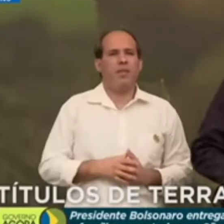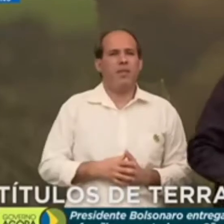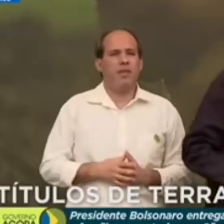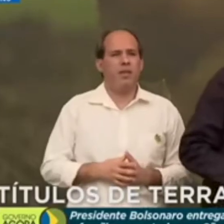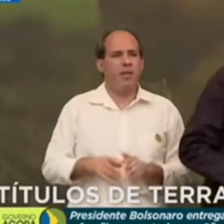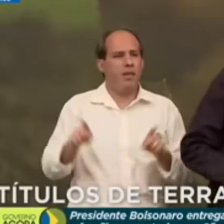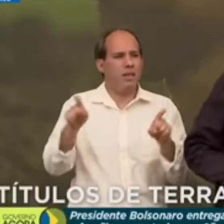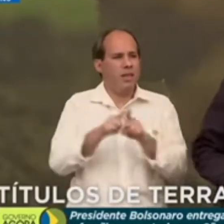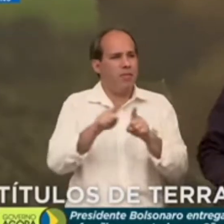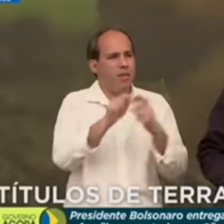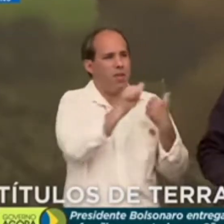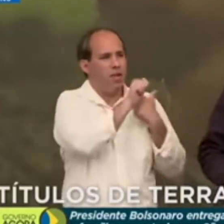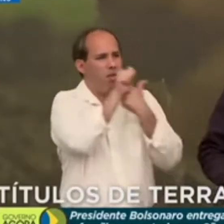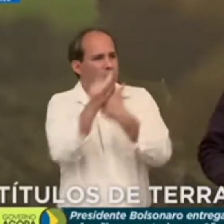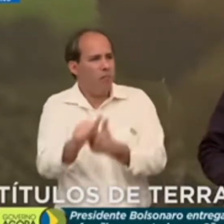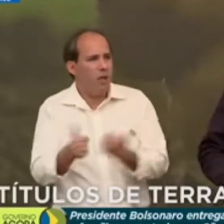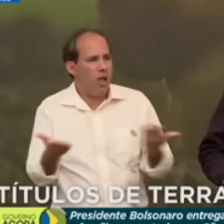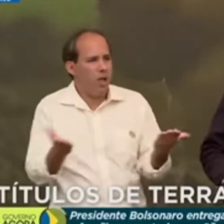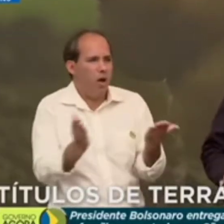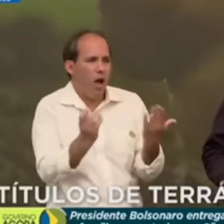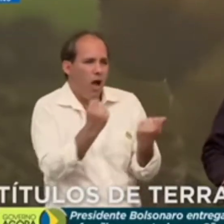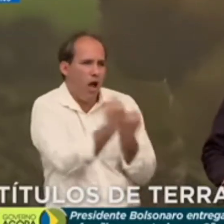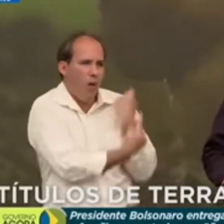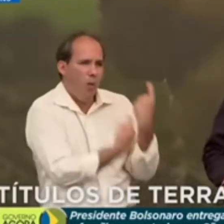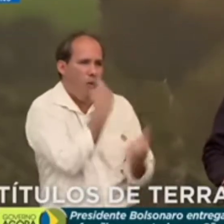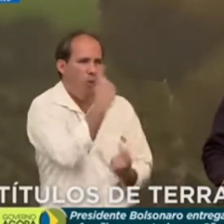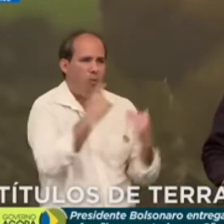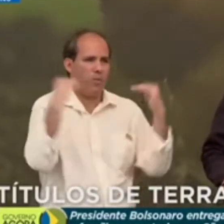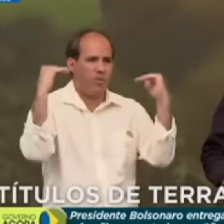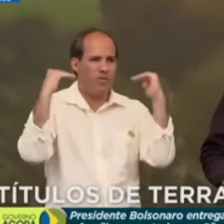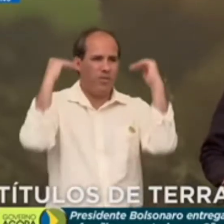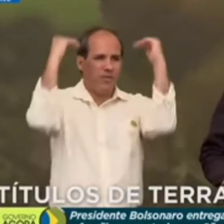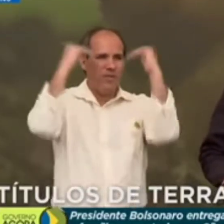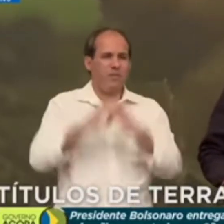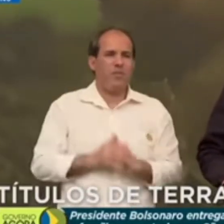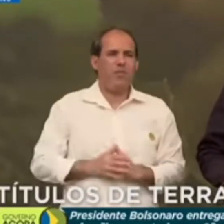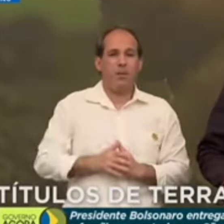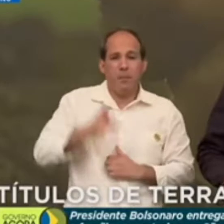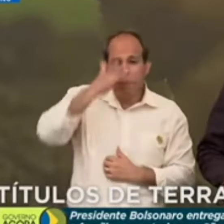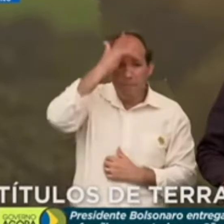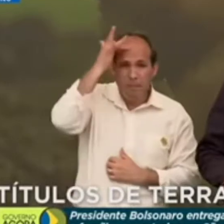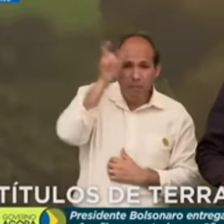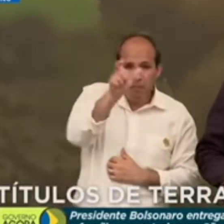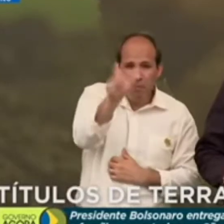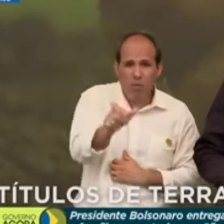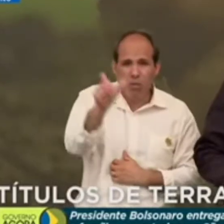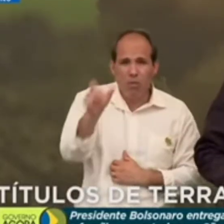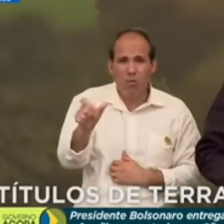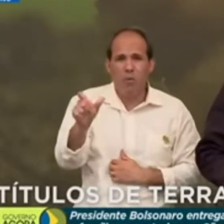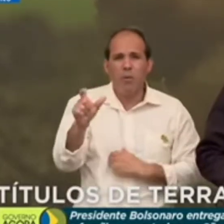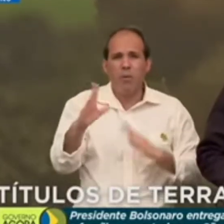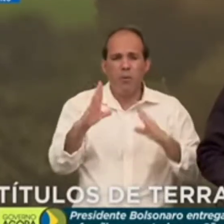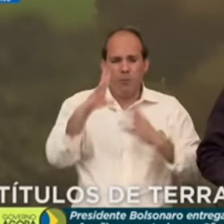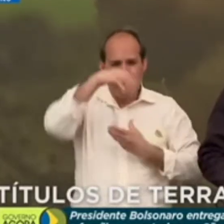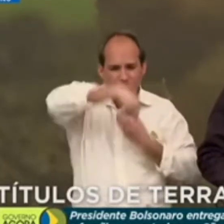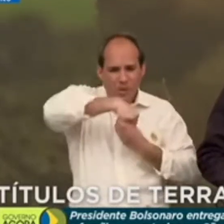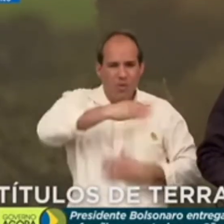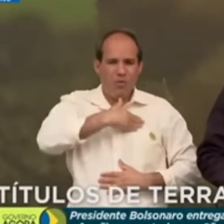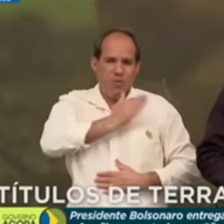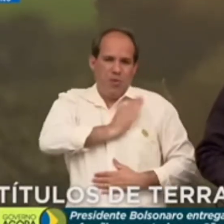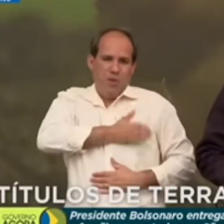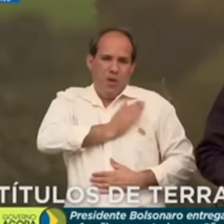Nos acompanham aqui agora algumas autoridades, pessoas que moram no meu coração